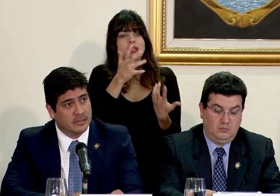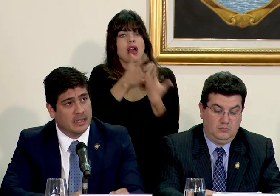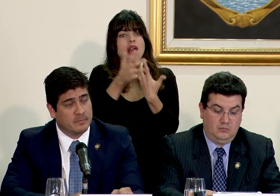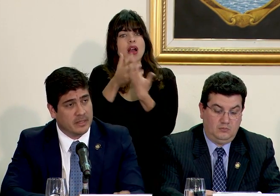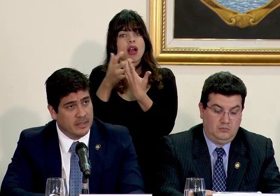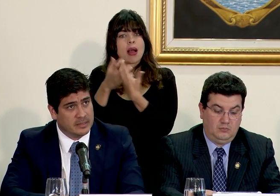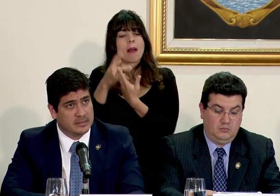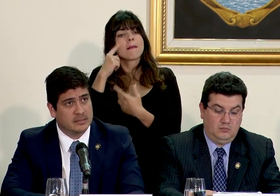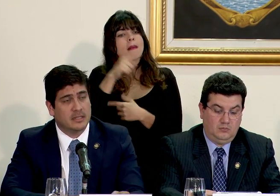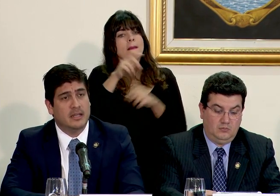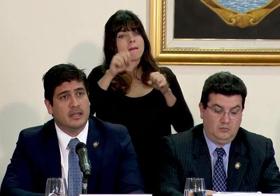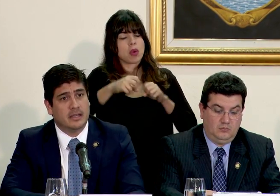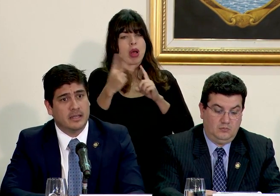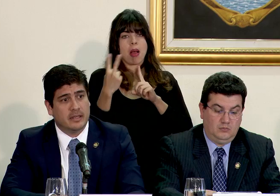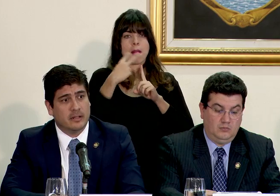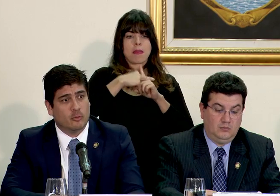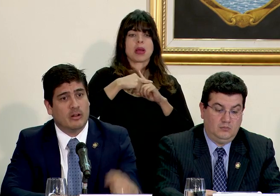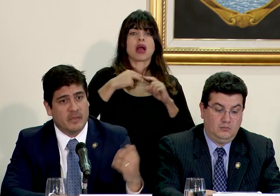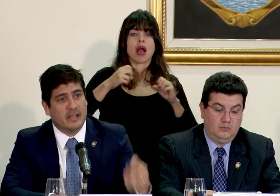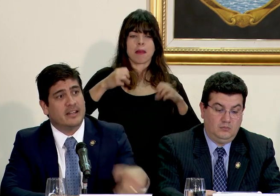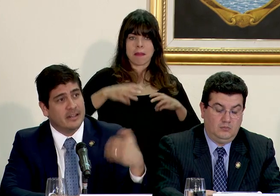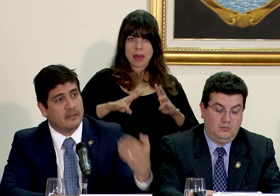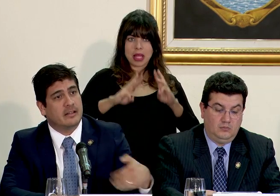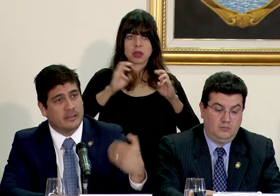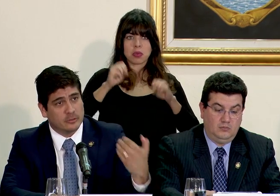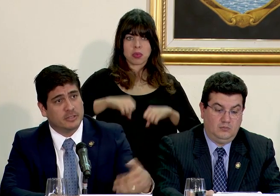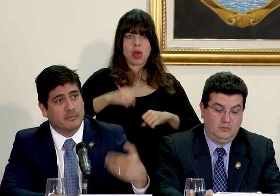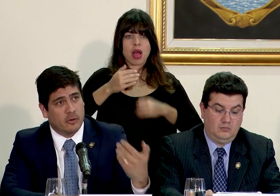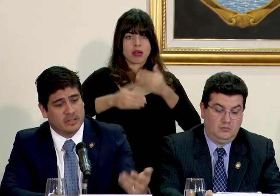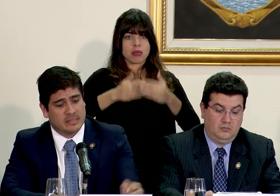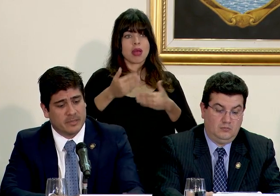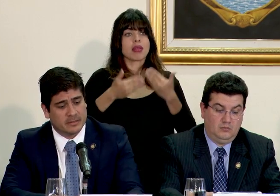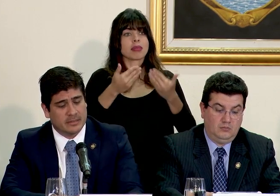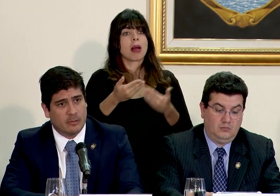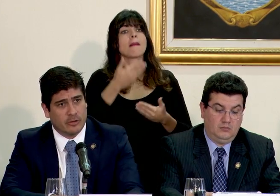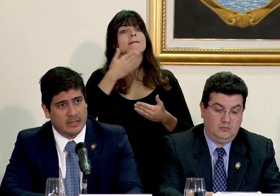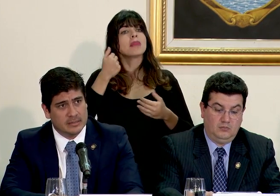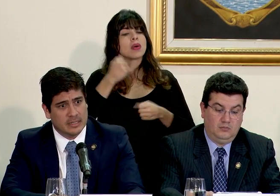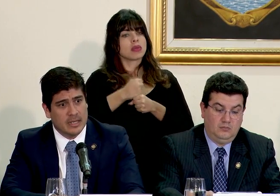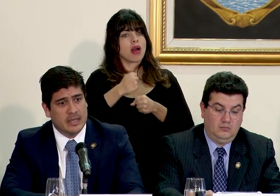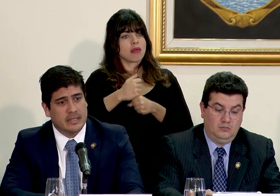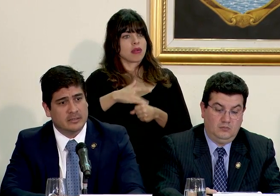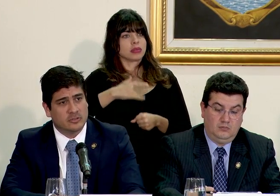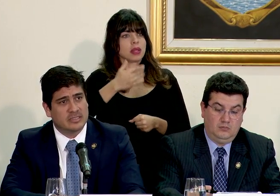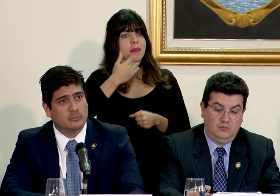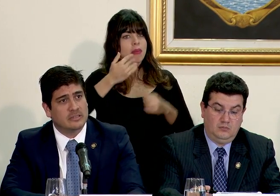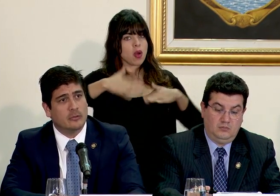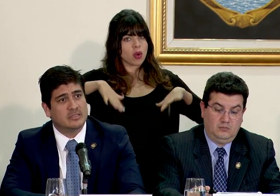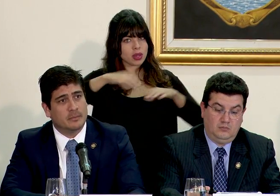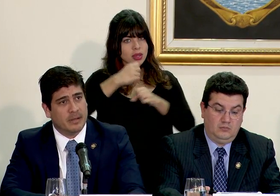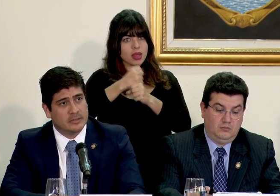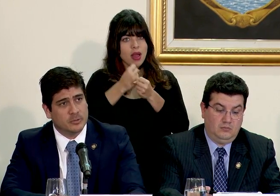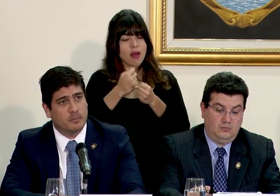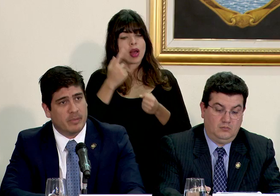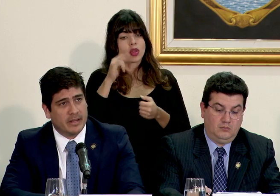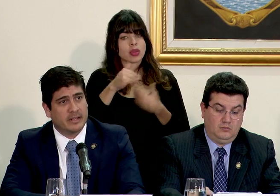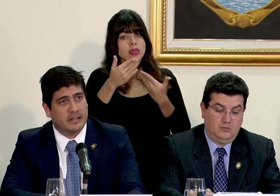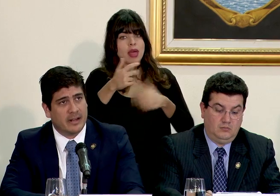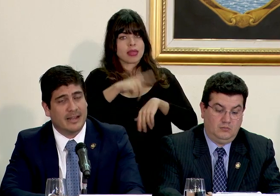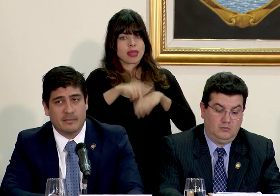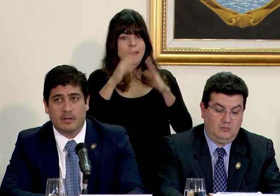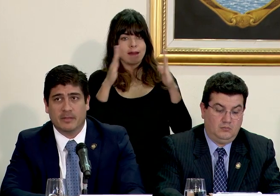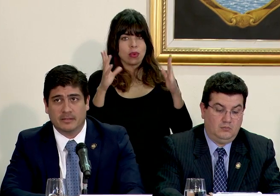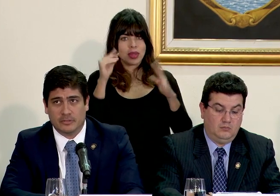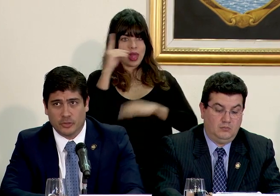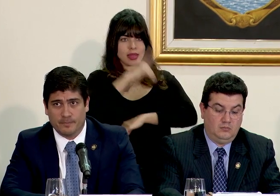apropien de las medidas lo cual viene a generar inclusive mejores ambientes laborales y entonces hemos dado este plazo para